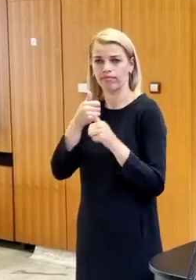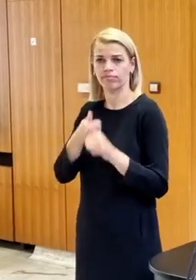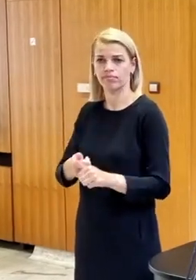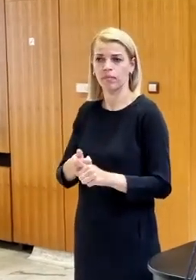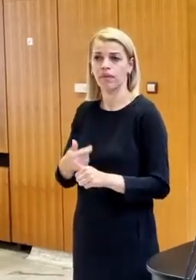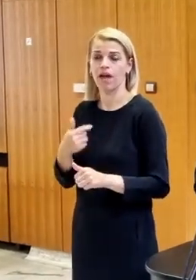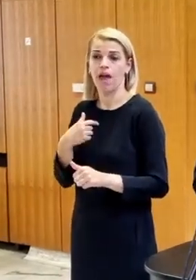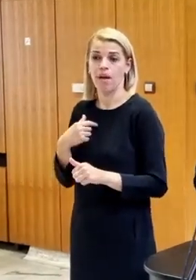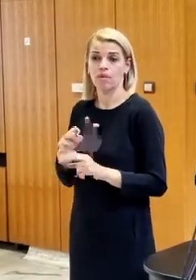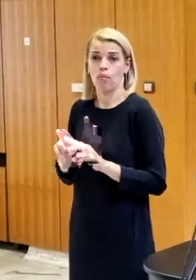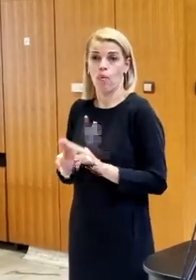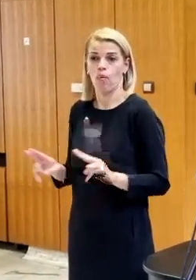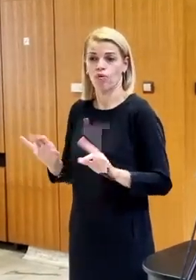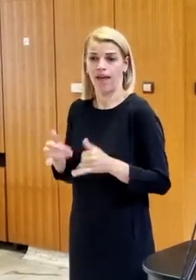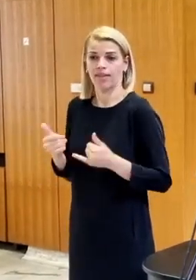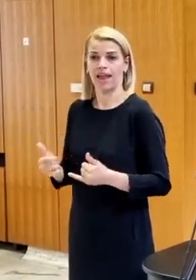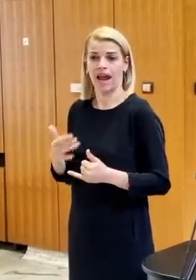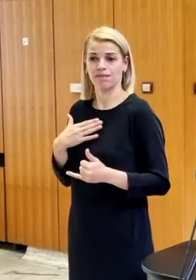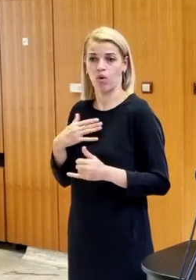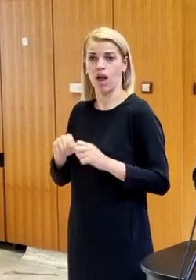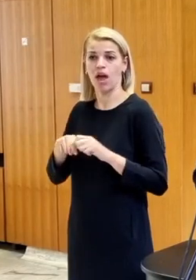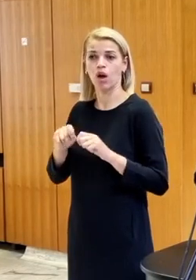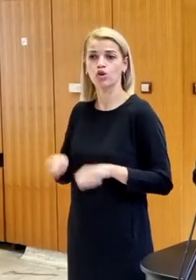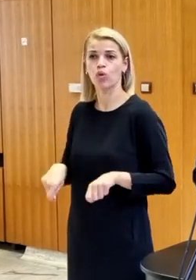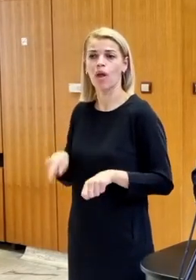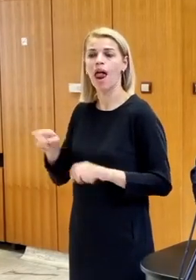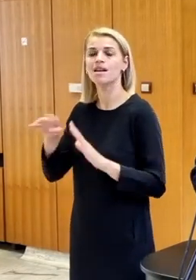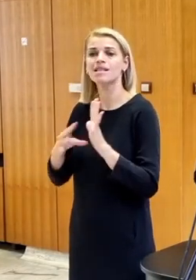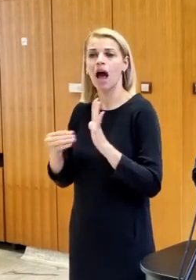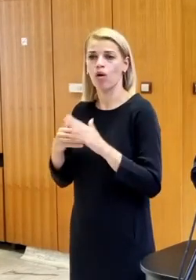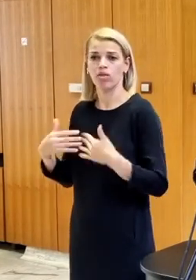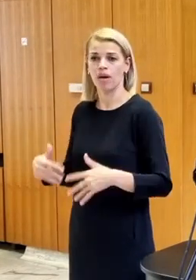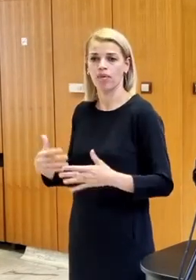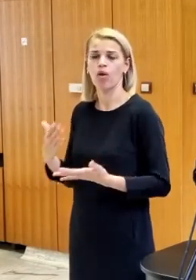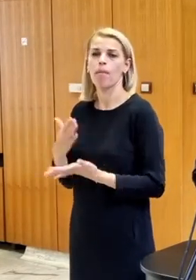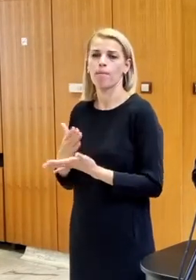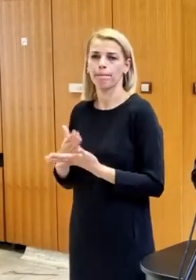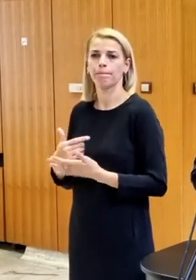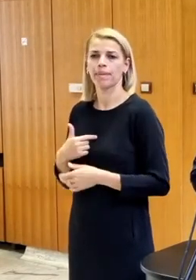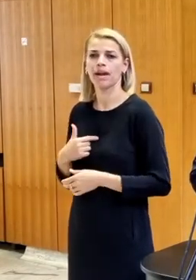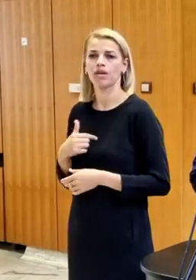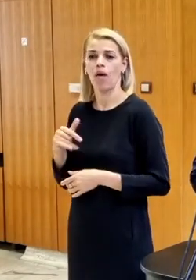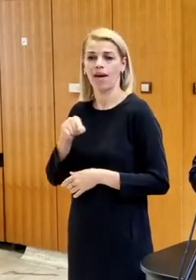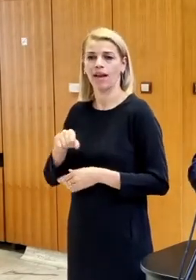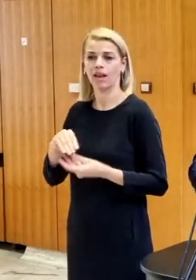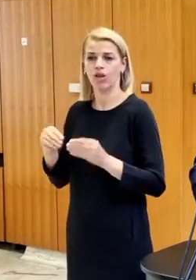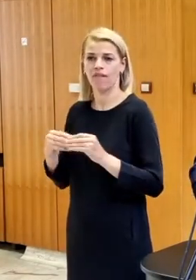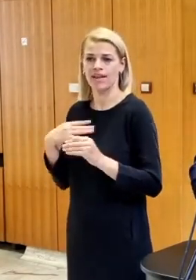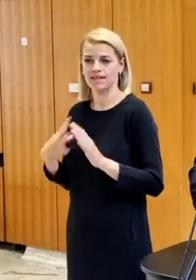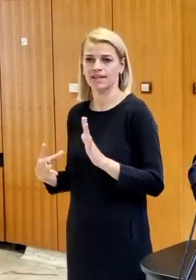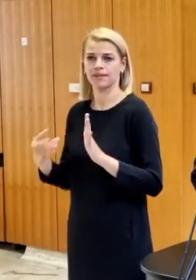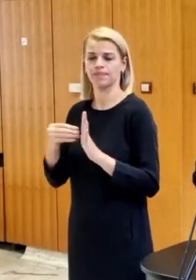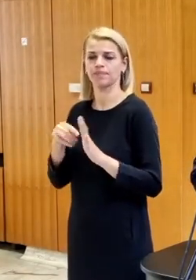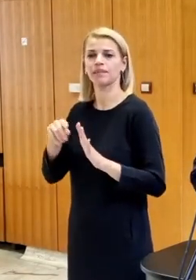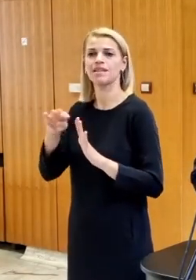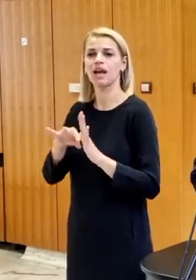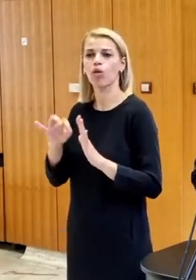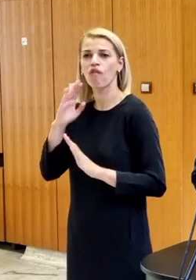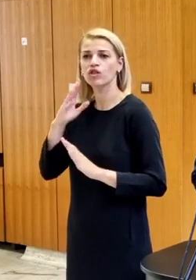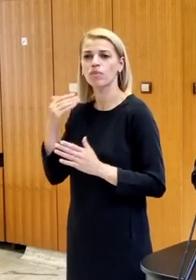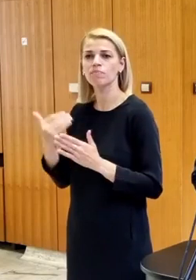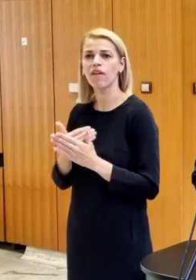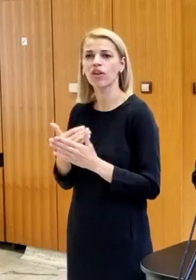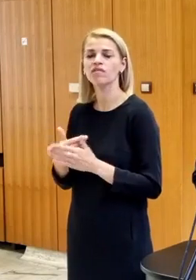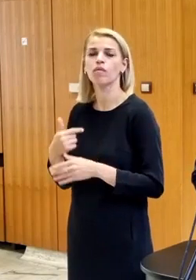umožnil môjim rozhodnutím aj teraz, ale jednoducho nebolo to v zákone, preto aj takéto veci sme tam dali. Čiže zákon o vojenskom